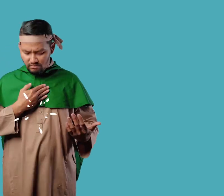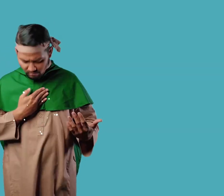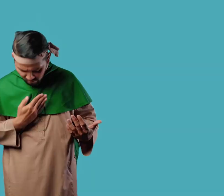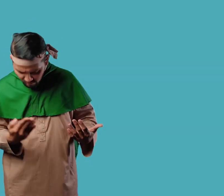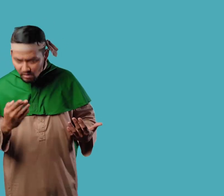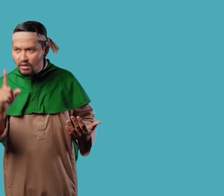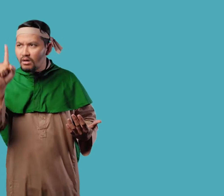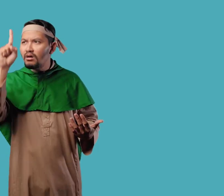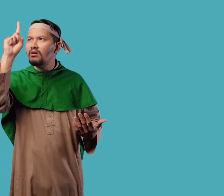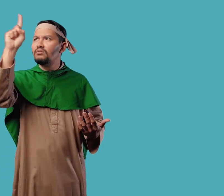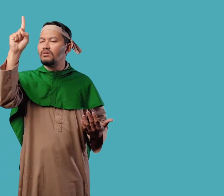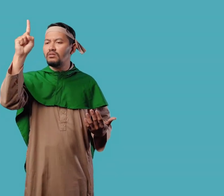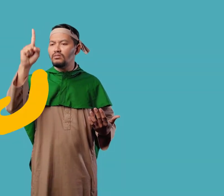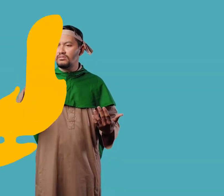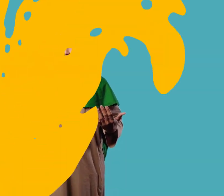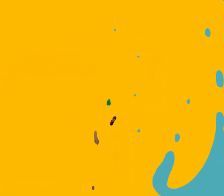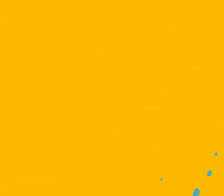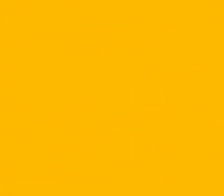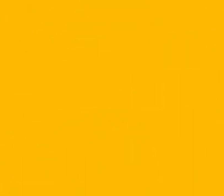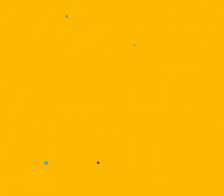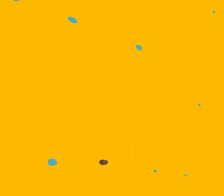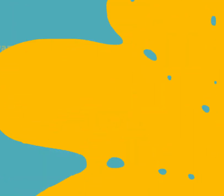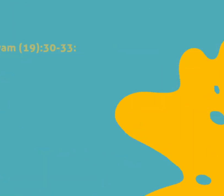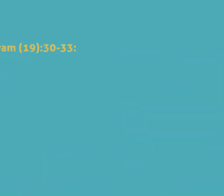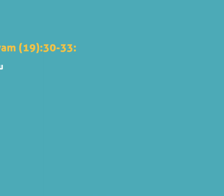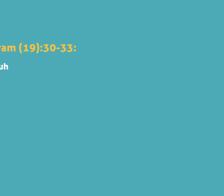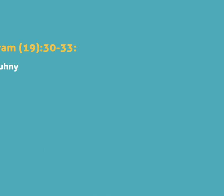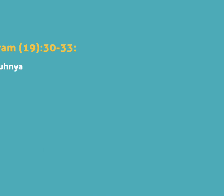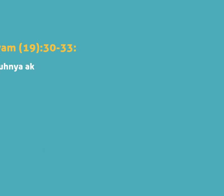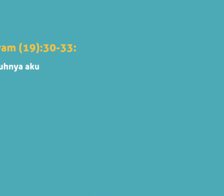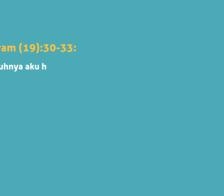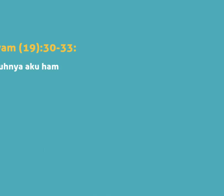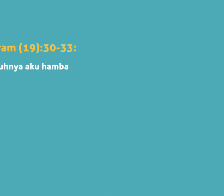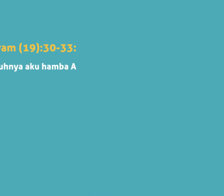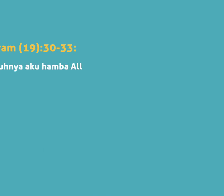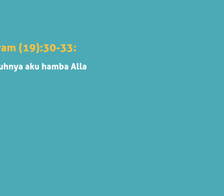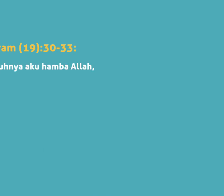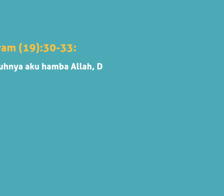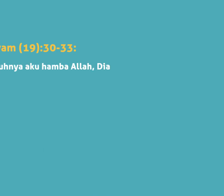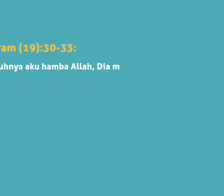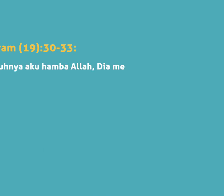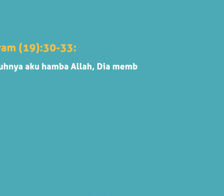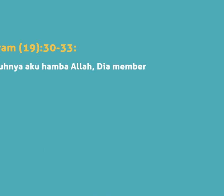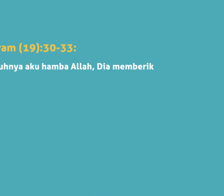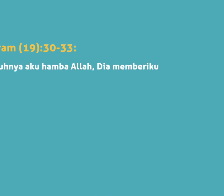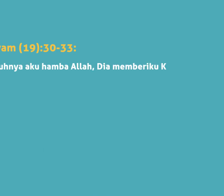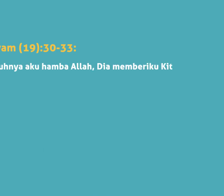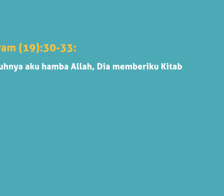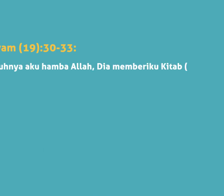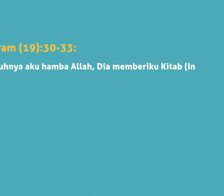Dan Isa berkata Sesungguhnya aku hamba Allah Dia memberiku kitab